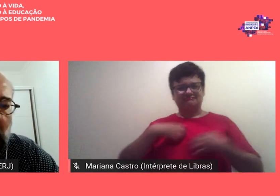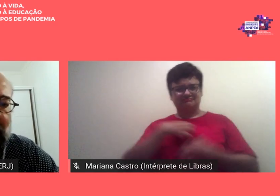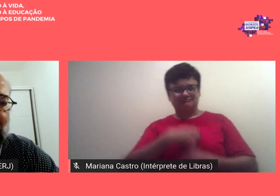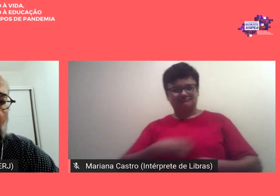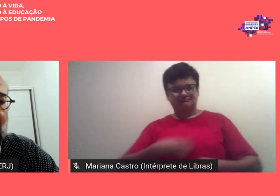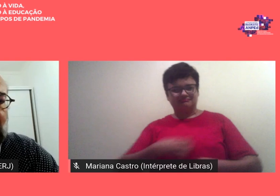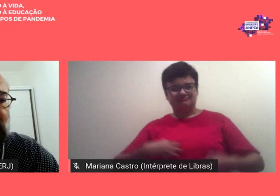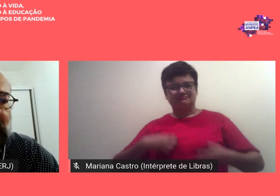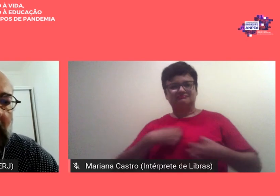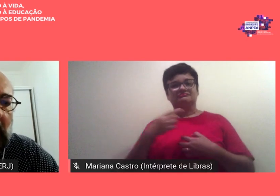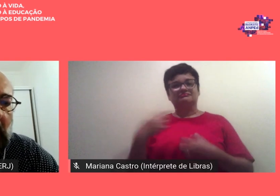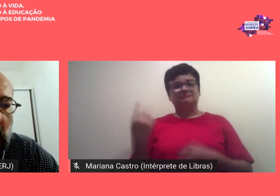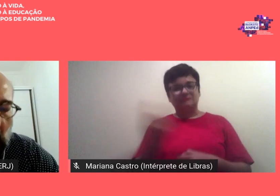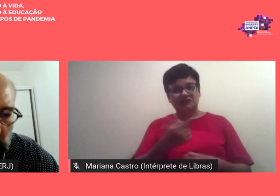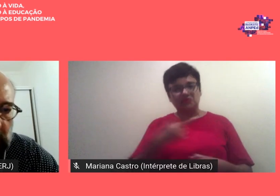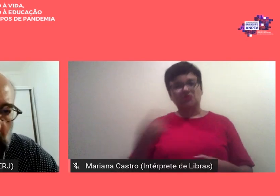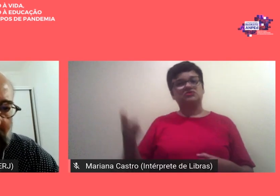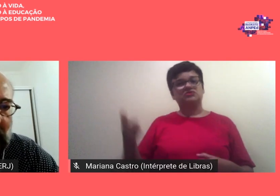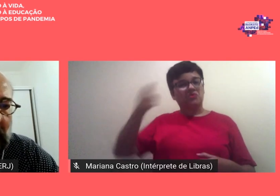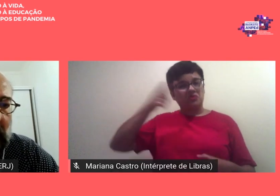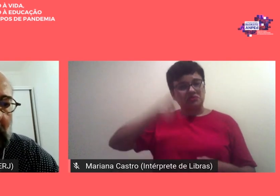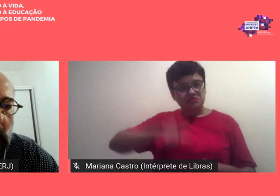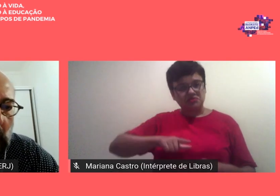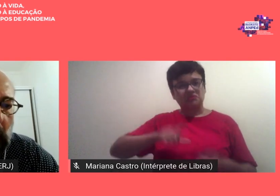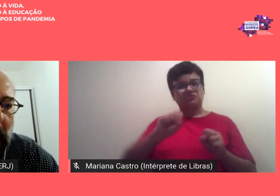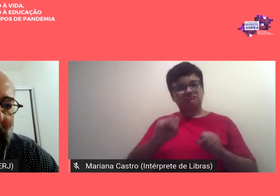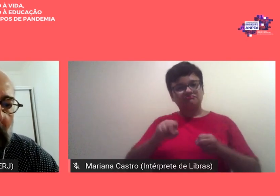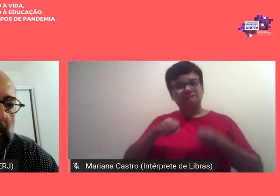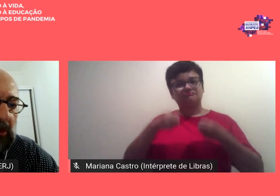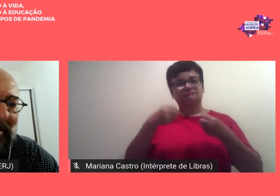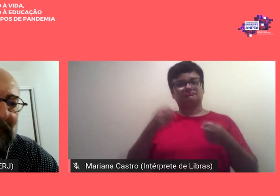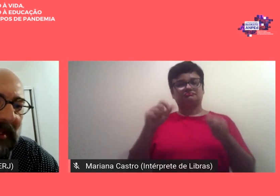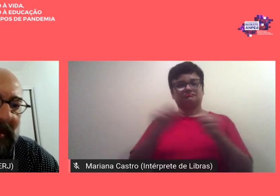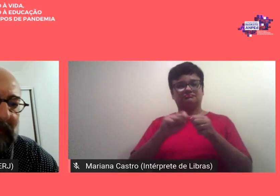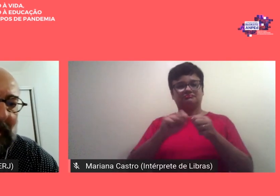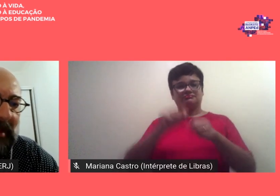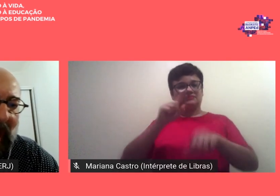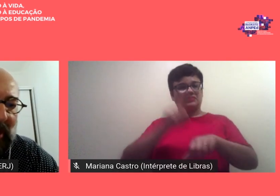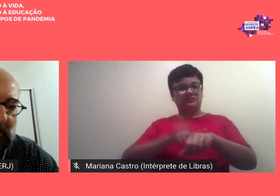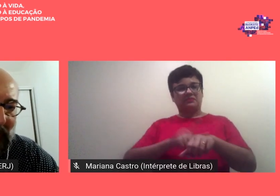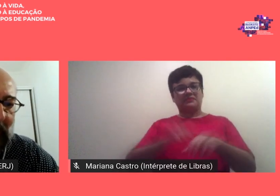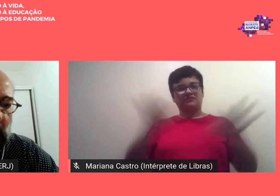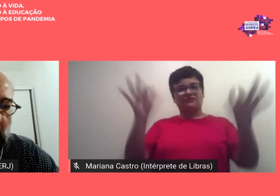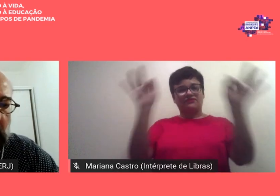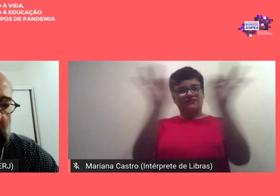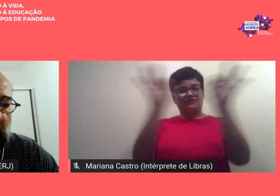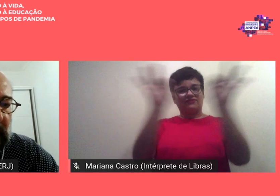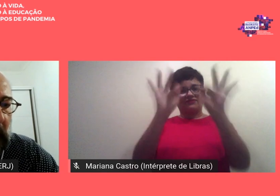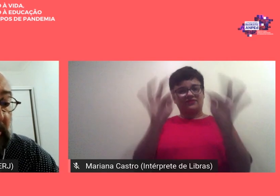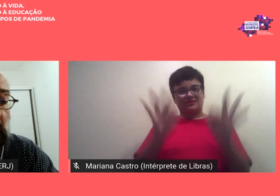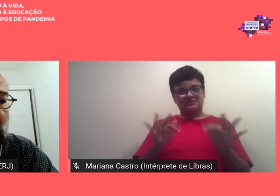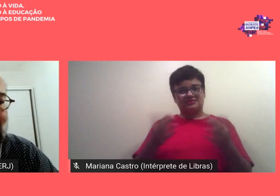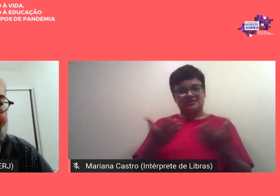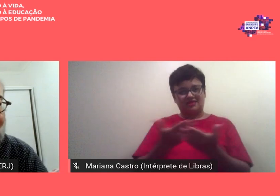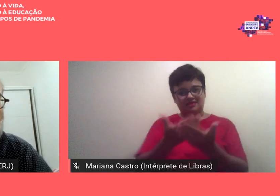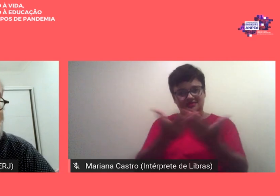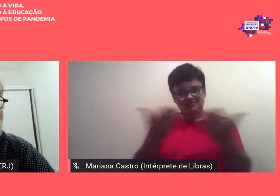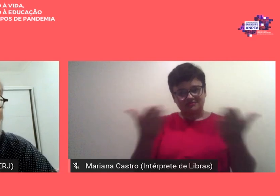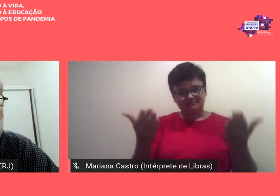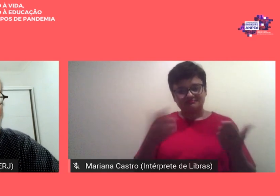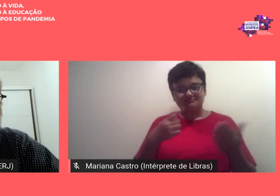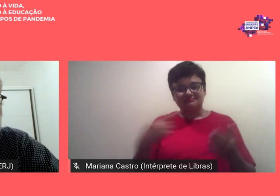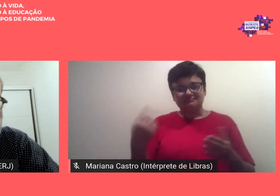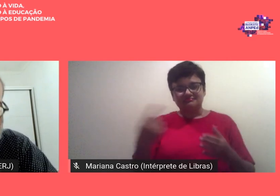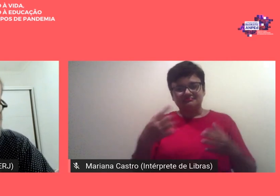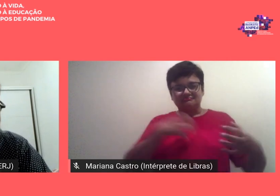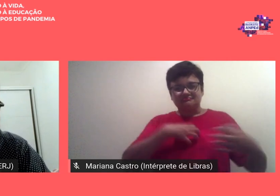paradoxalmente construir um momento de uma felicidade para todos nós fomos tomados